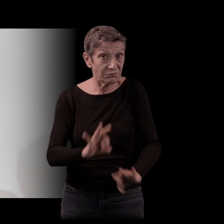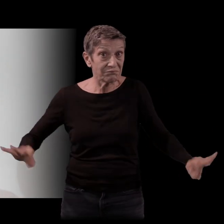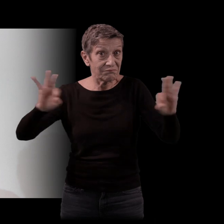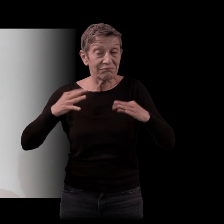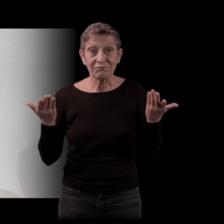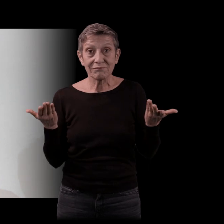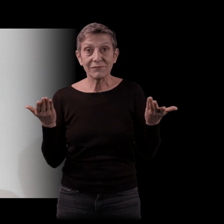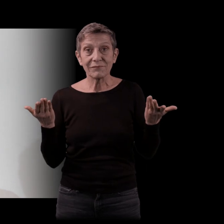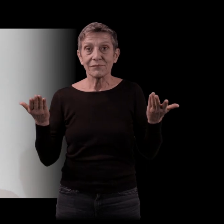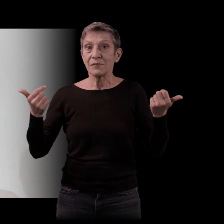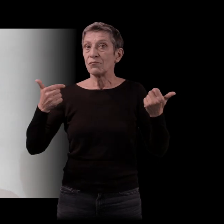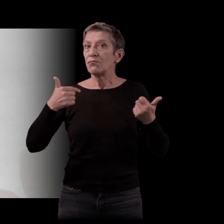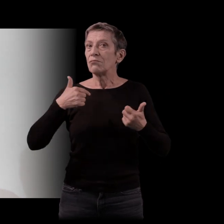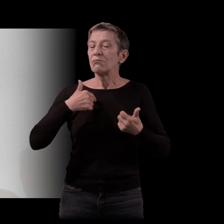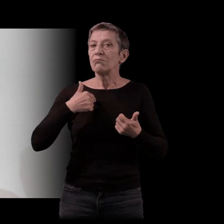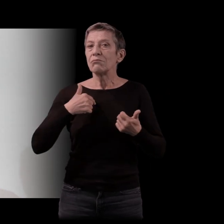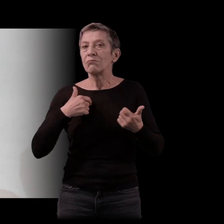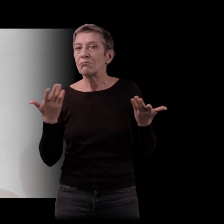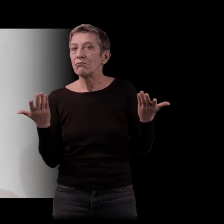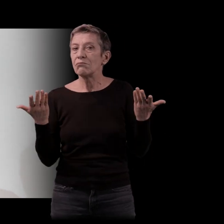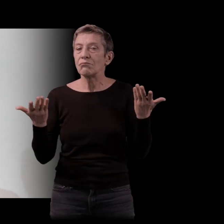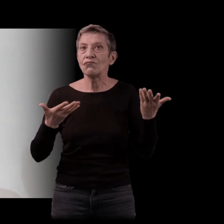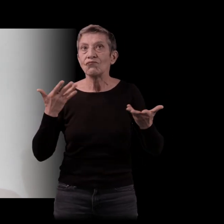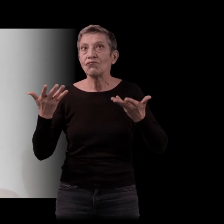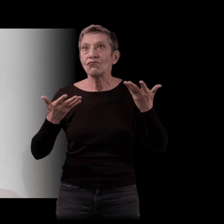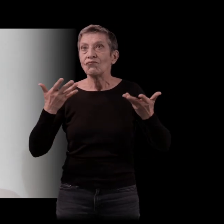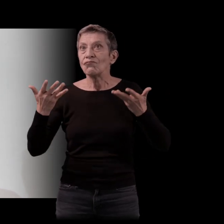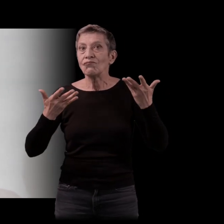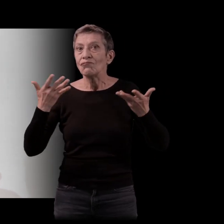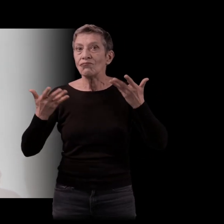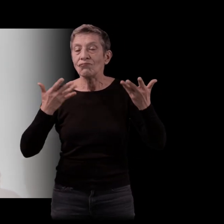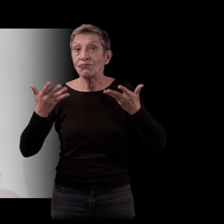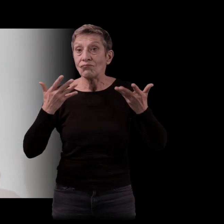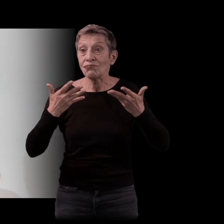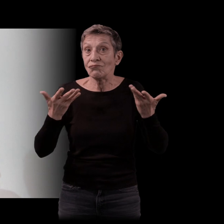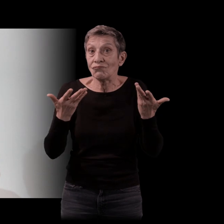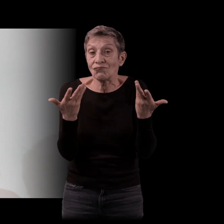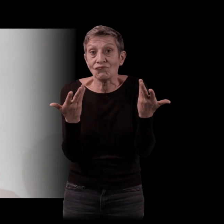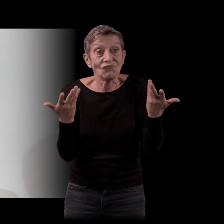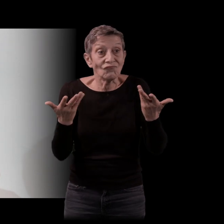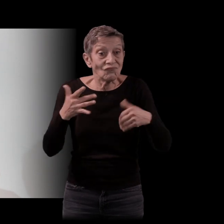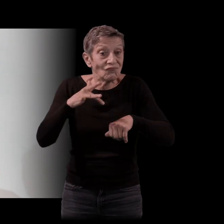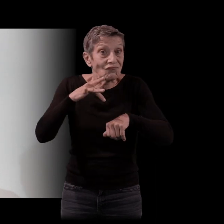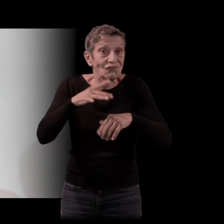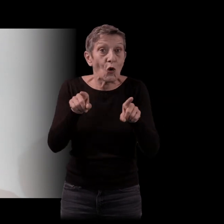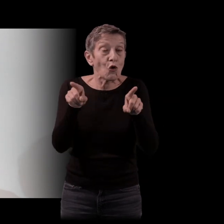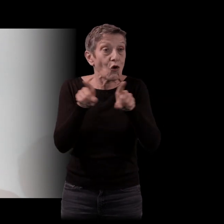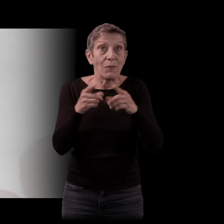J'avais fonctionné sur des motifs un peu des années 50. Une licence et puis tu deviens journaliste et pris